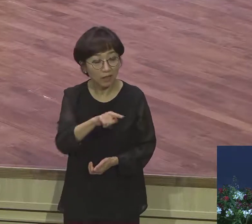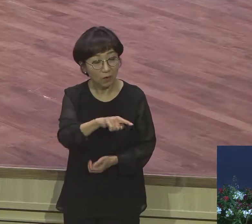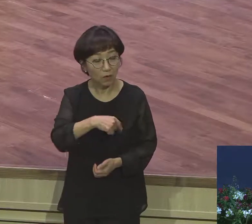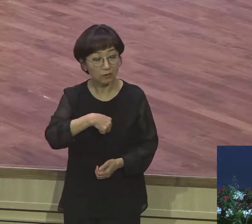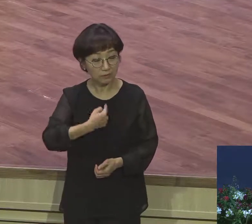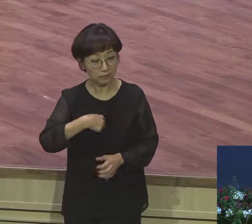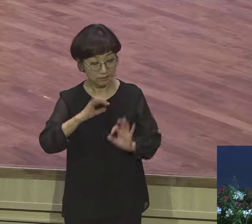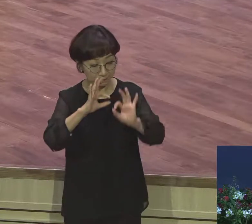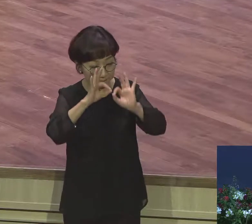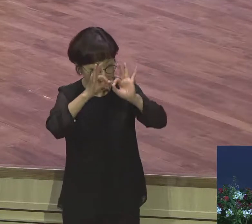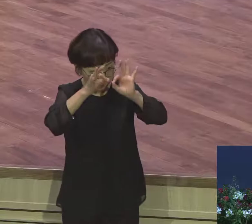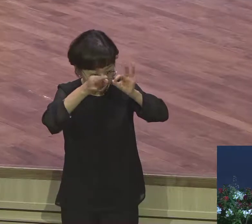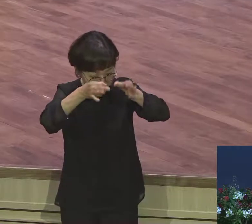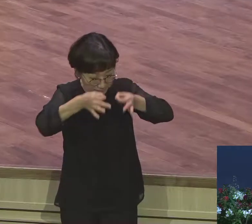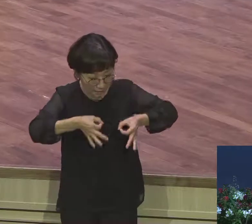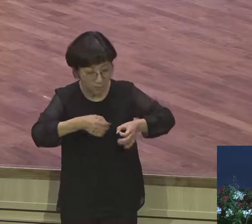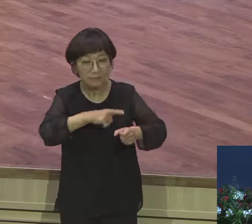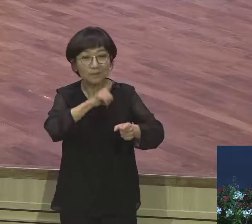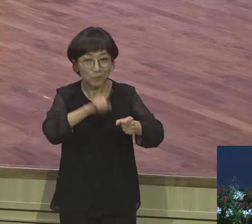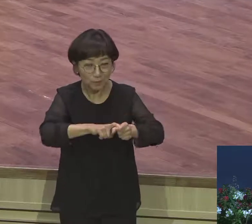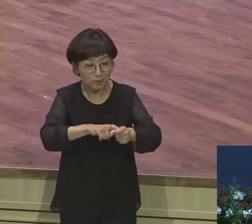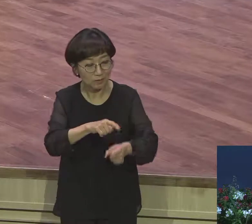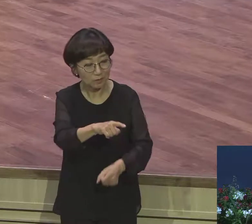진단하게 하도록 하기 위해서 확인시켜주는 겁니다